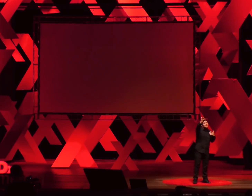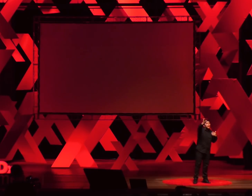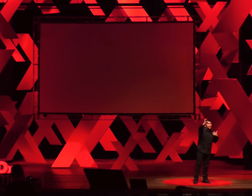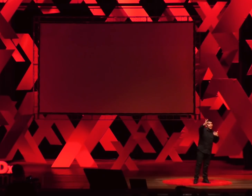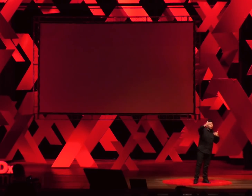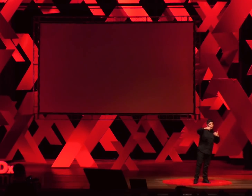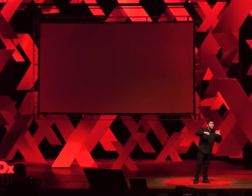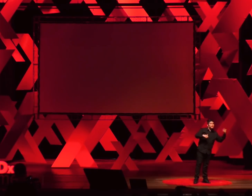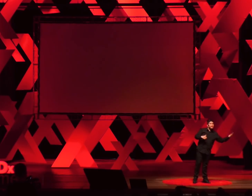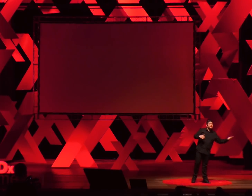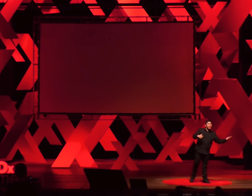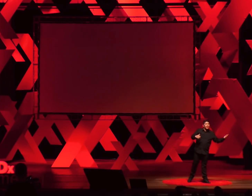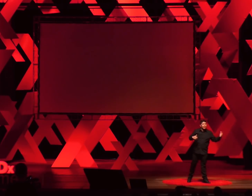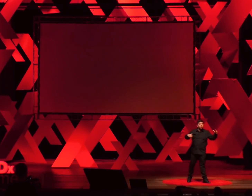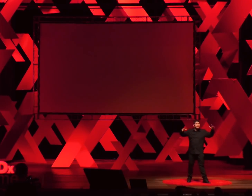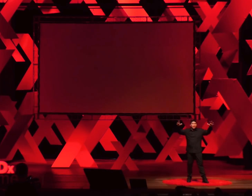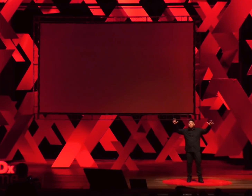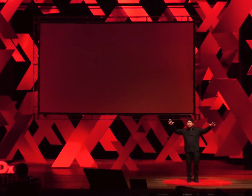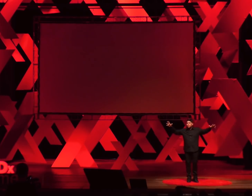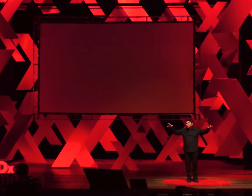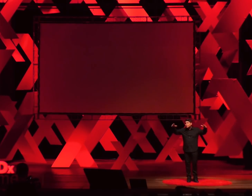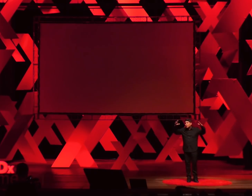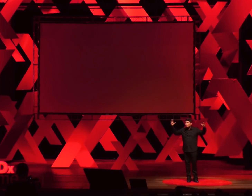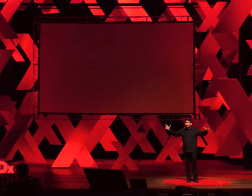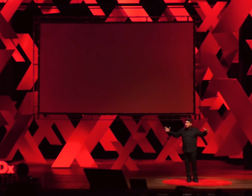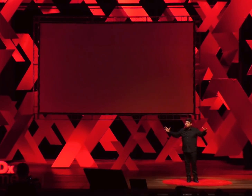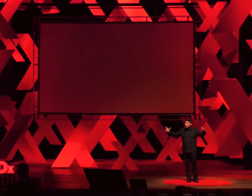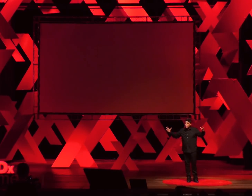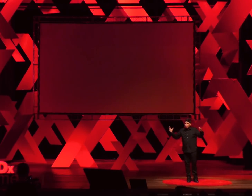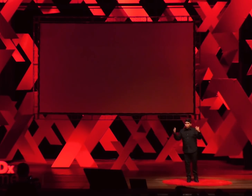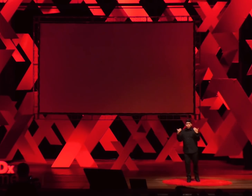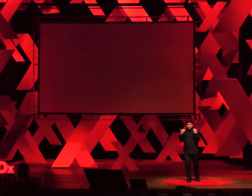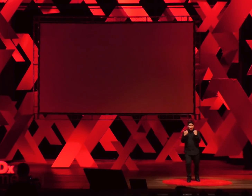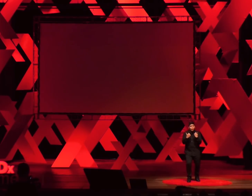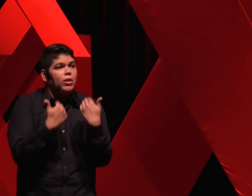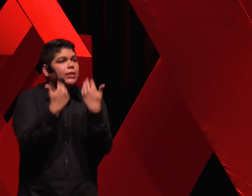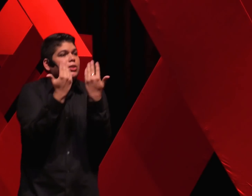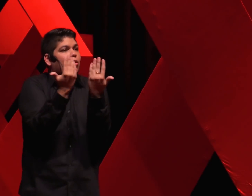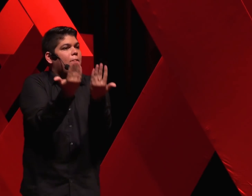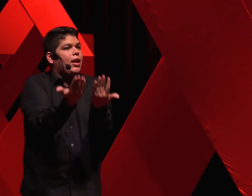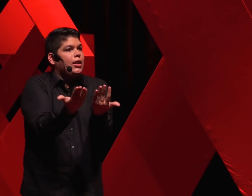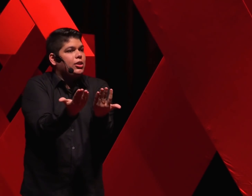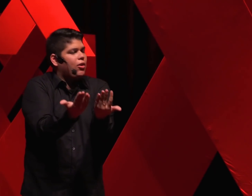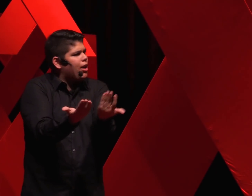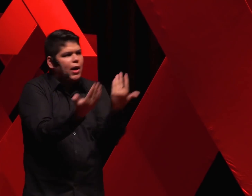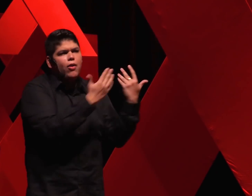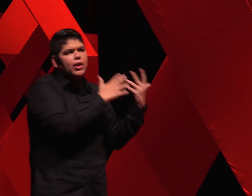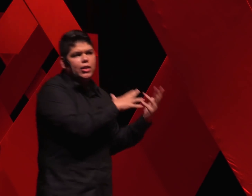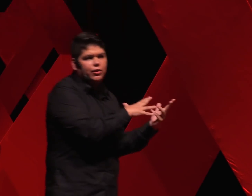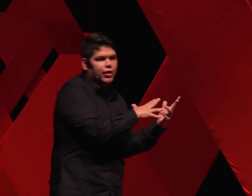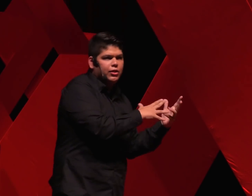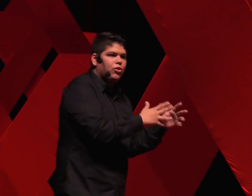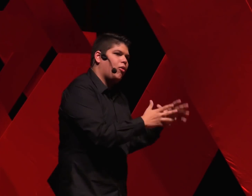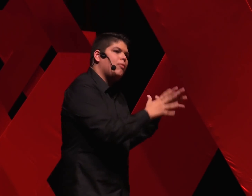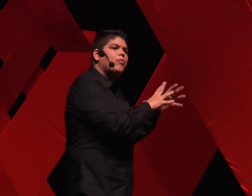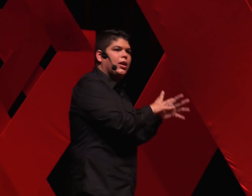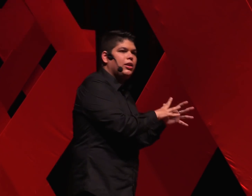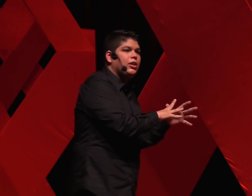sagrado, dia sagrado, templos, sacerdotes. Quando pergunta-se sobre religião, na maioria das vezes, comumente,